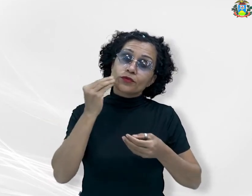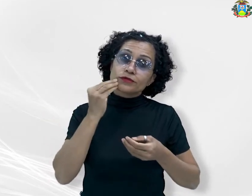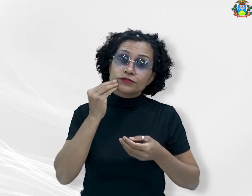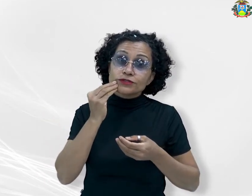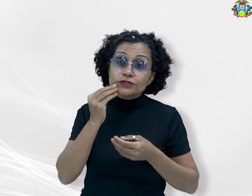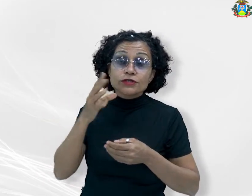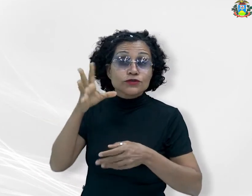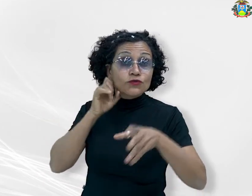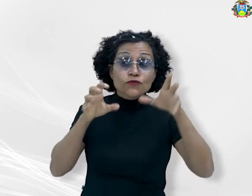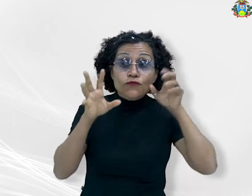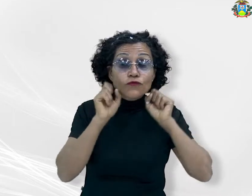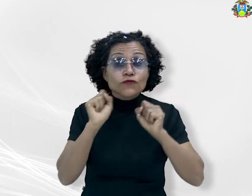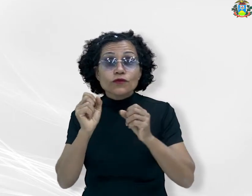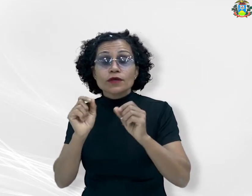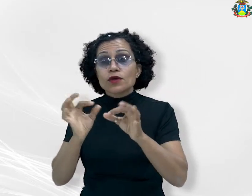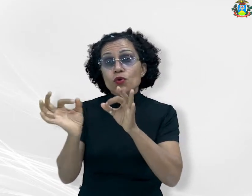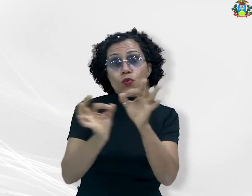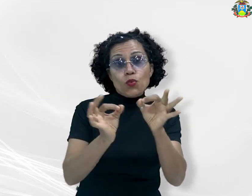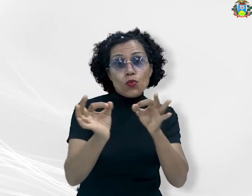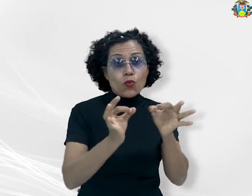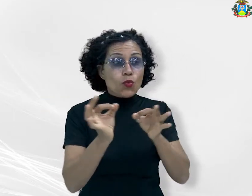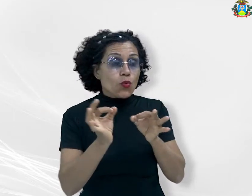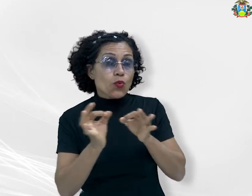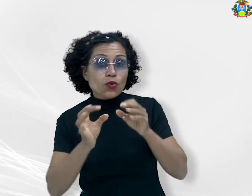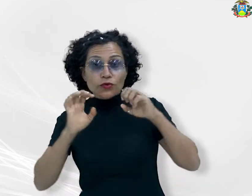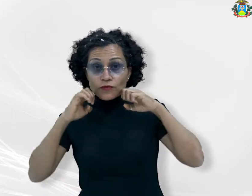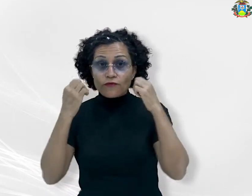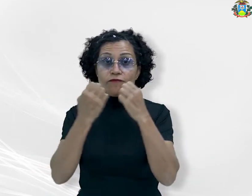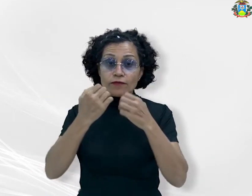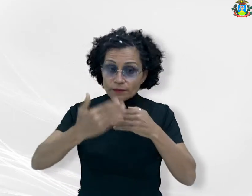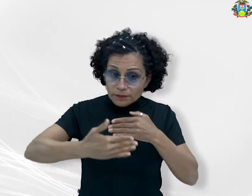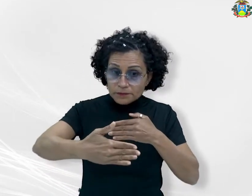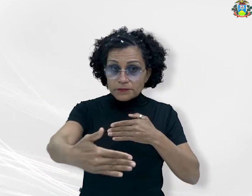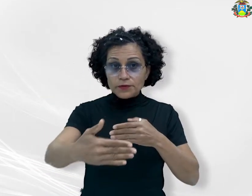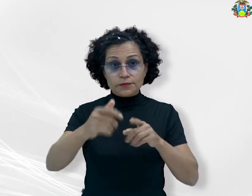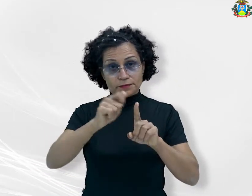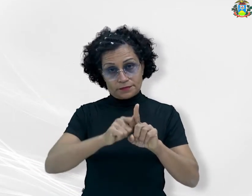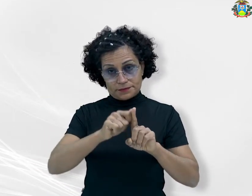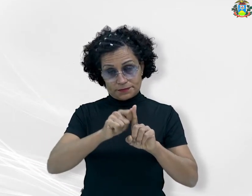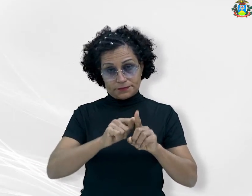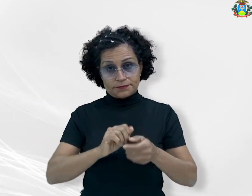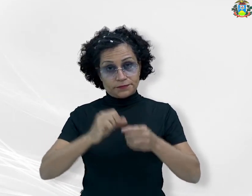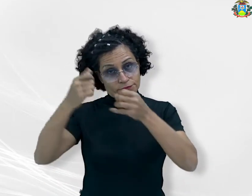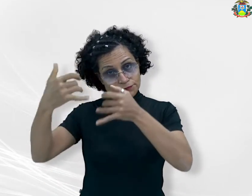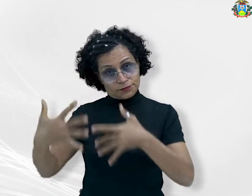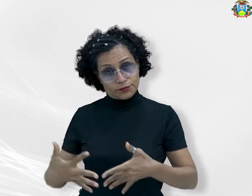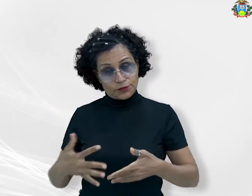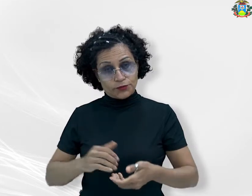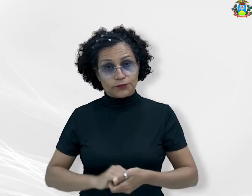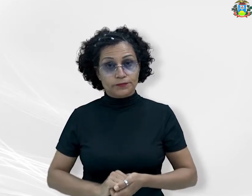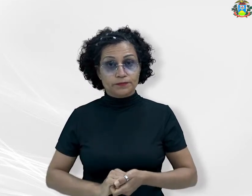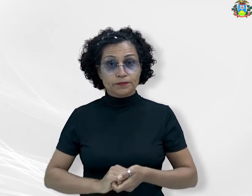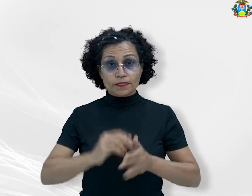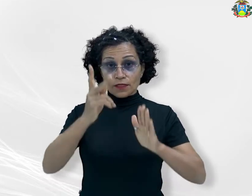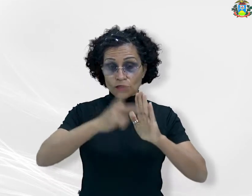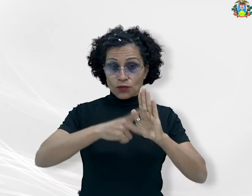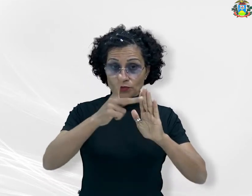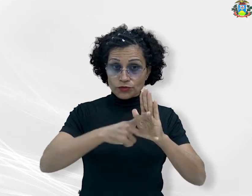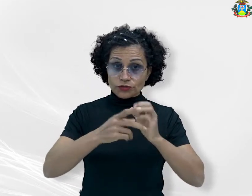de ouvi-los previamente para organizar um evento na medida para o próximo mês, contou. O projeto Ouvidoria Itinerante